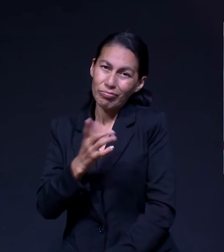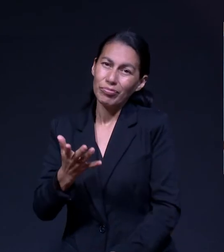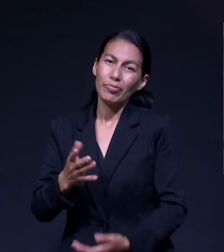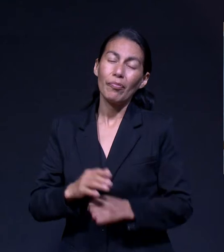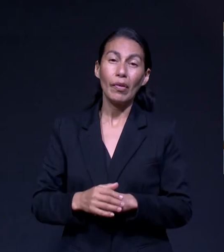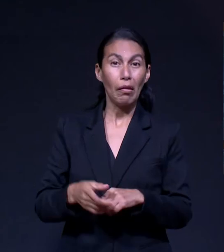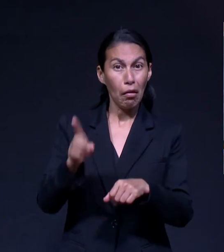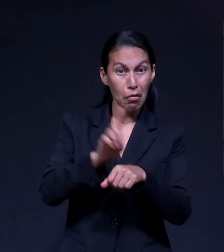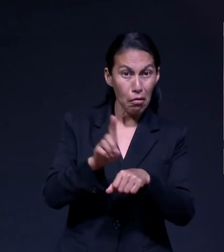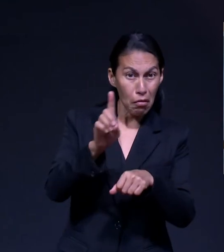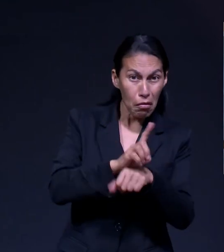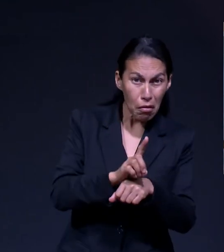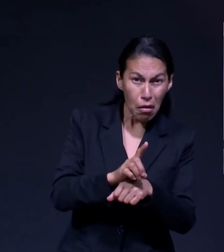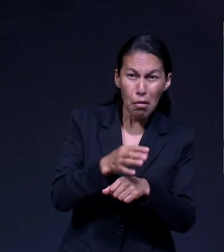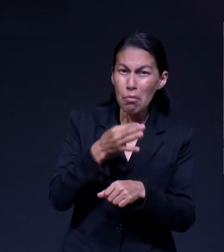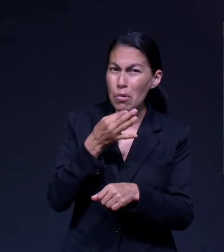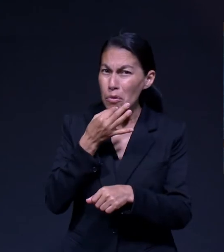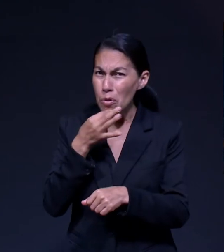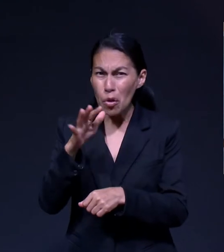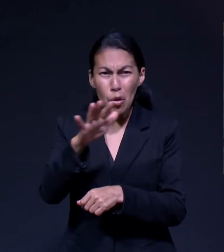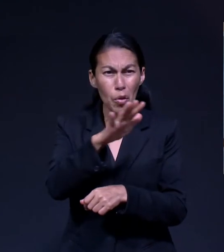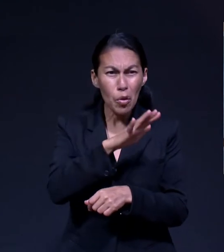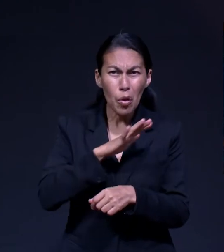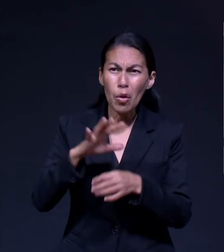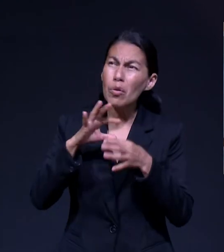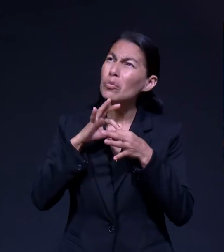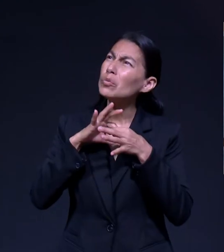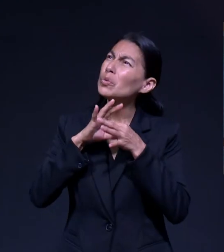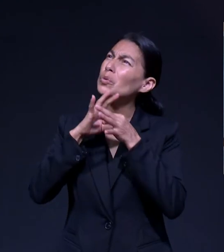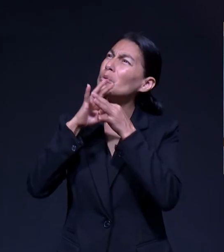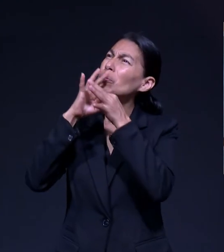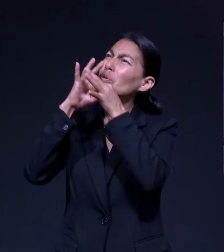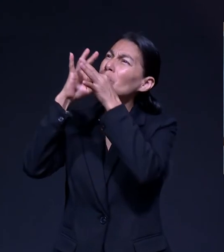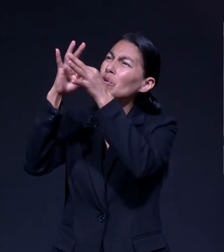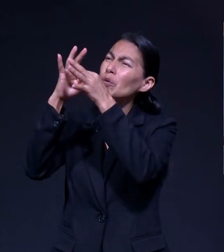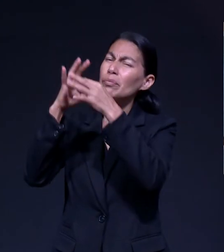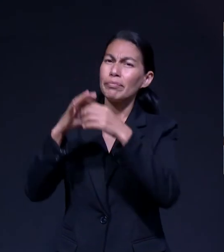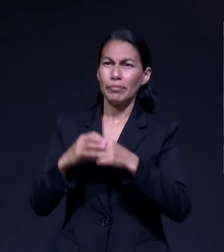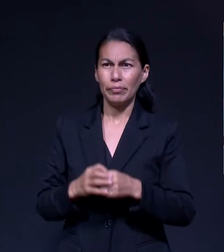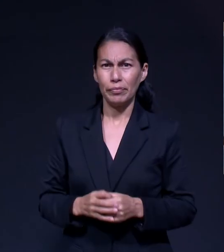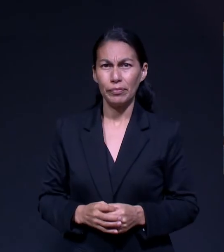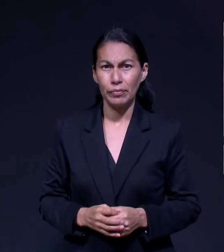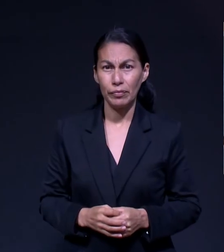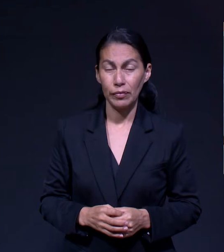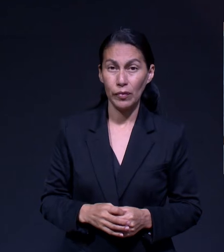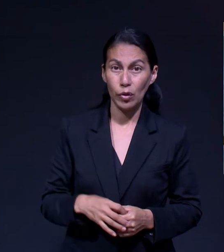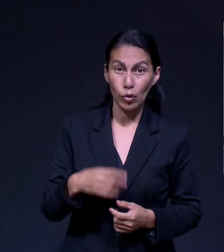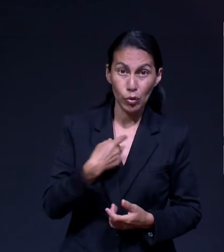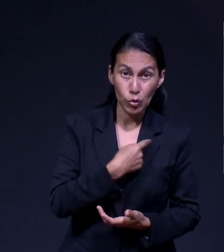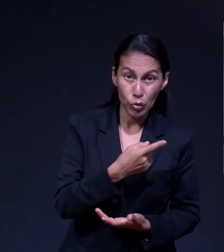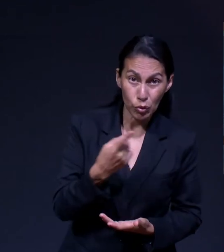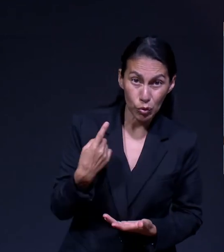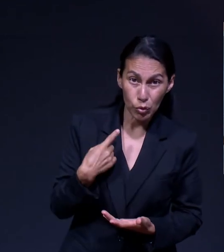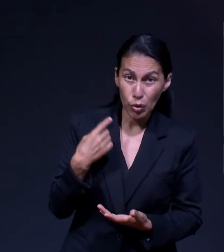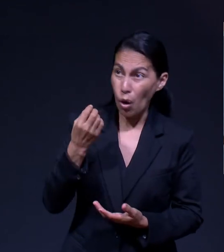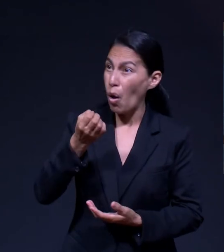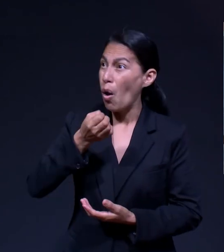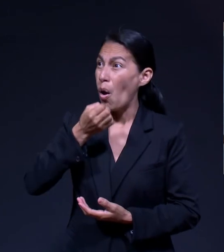cada minuto en compañía de Dios Si bien es cierto, no nos exenta de las crisis Si no nos da la